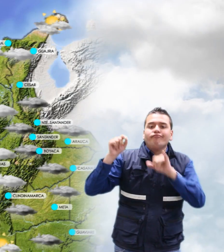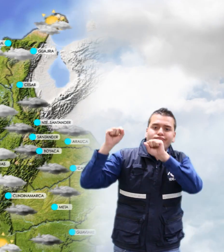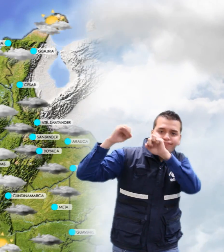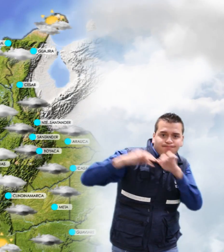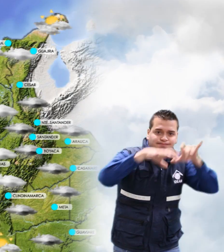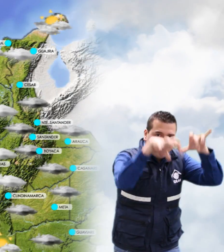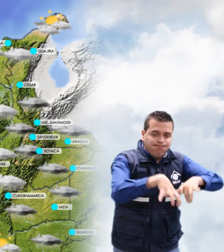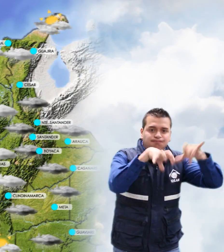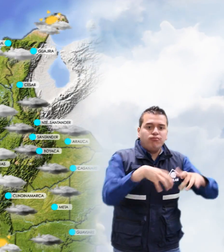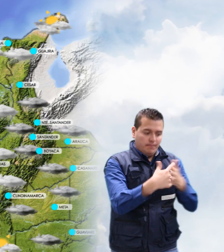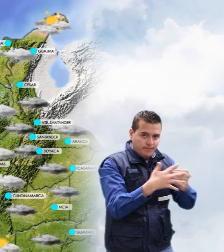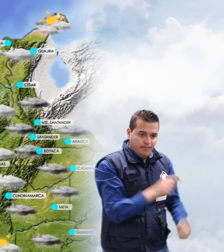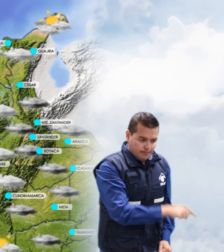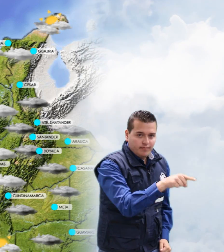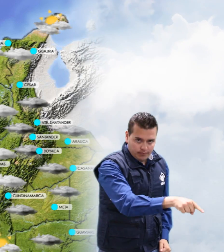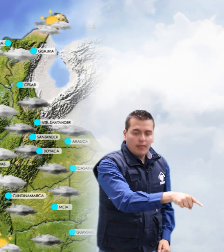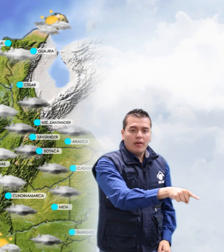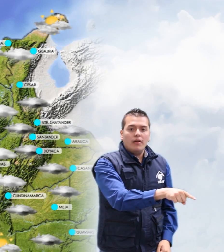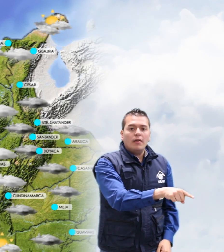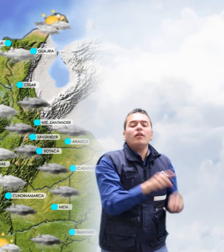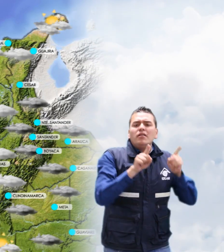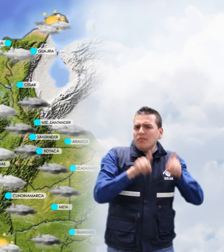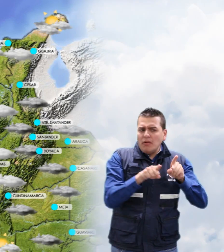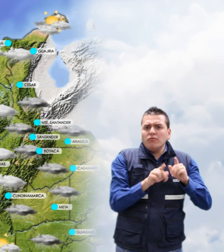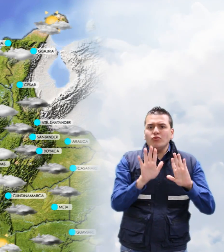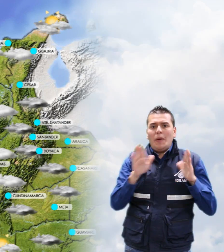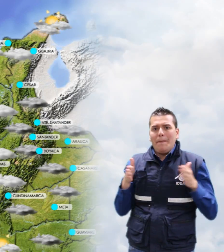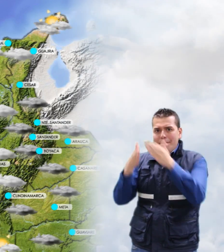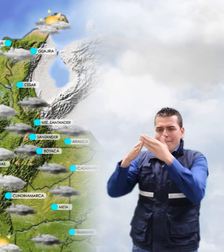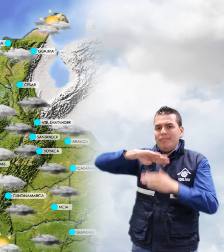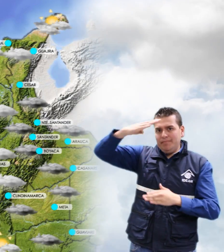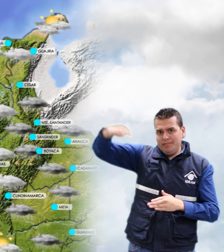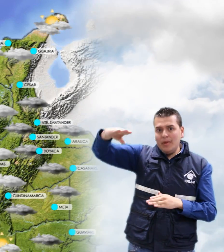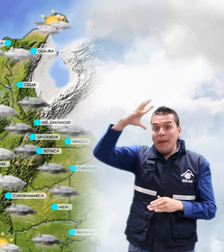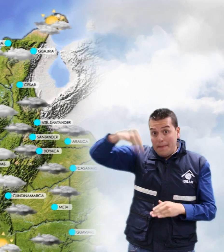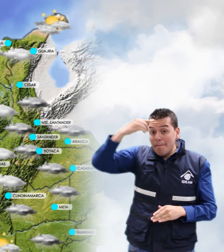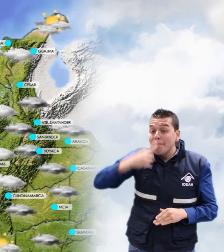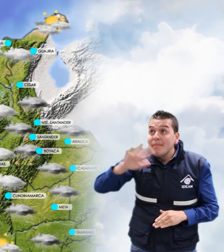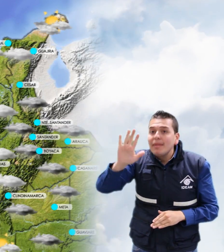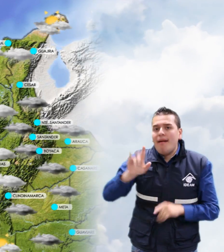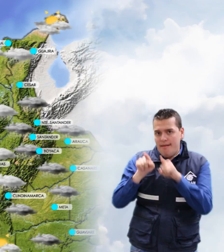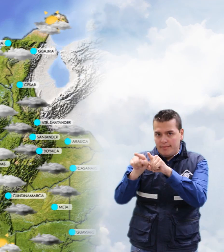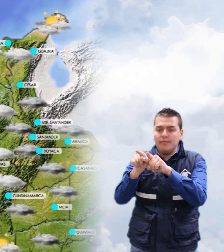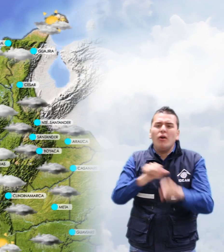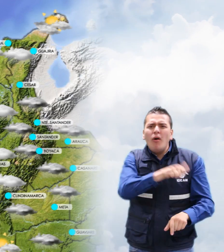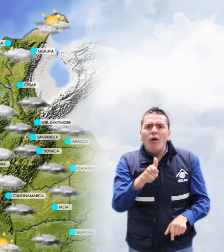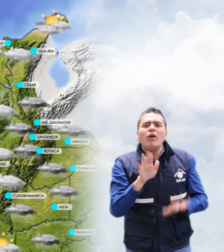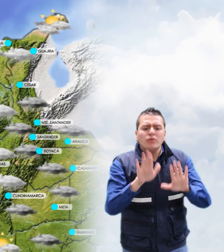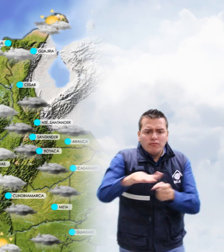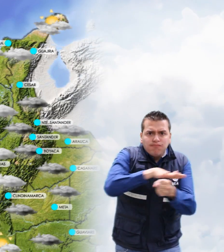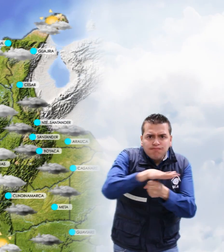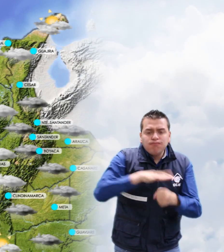sectores del archipiélago de San Andrés y Providencia, estribaciones de la Sierra Nevada de Santa Marta y sur de los departamentos